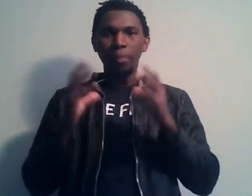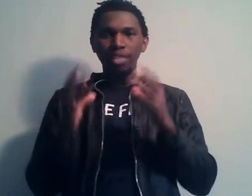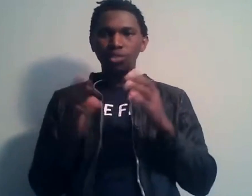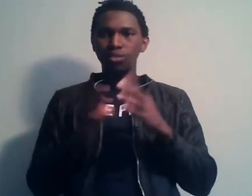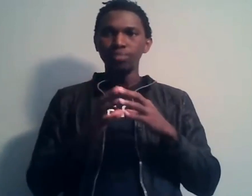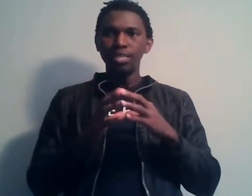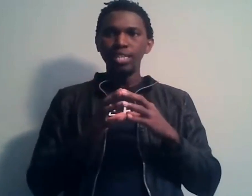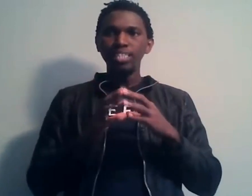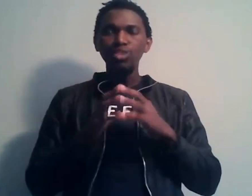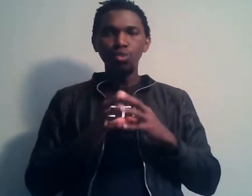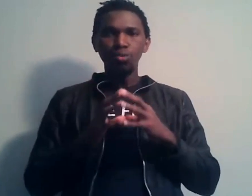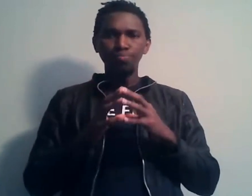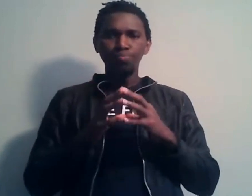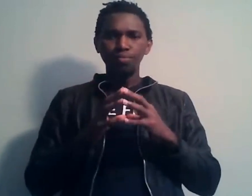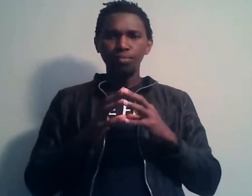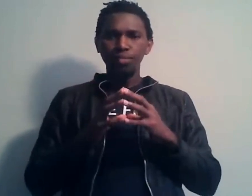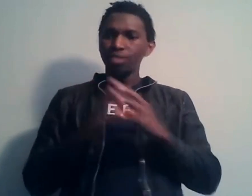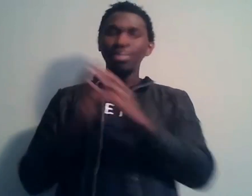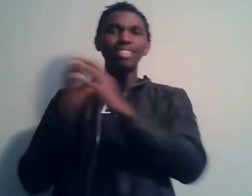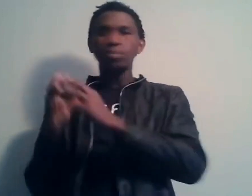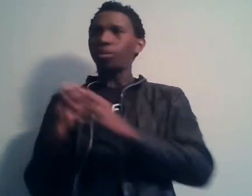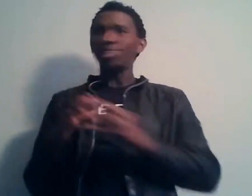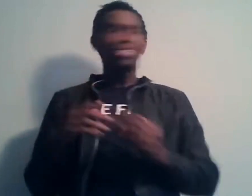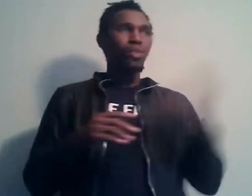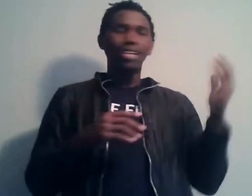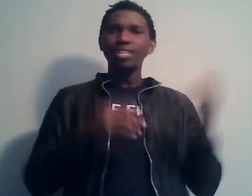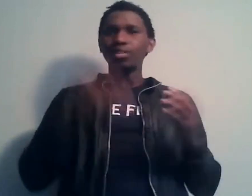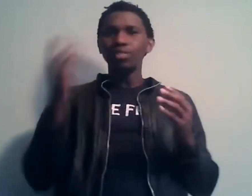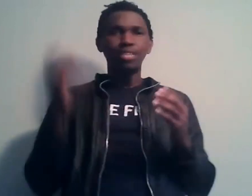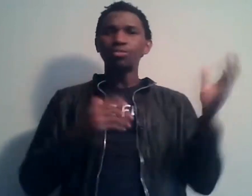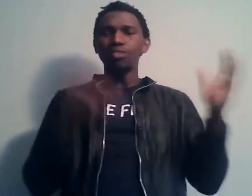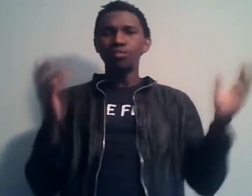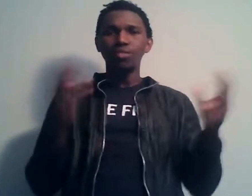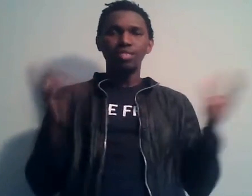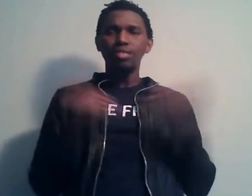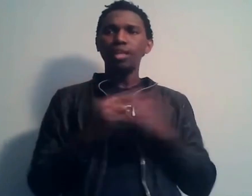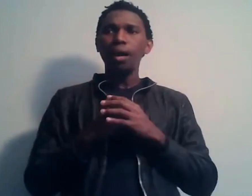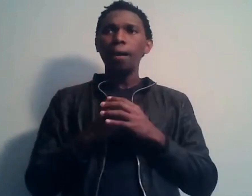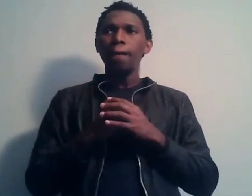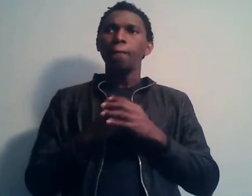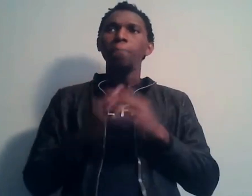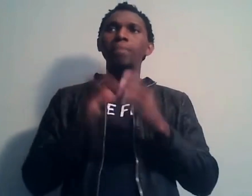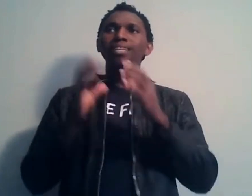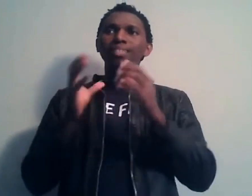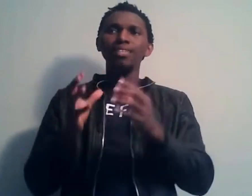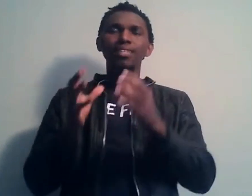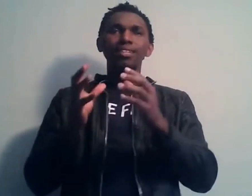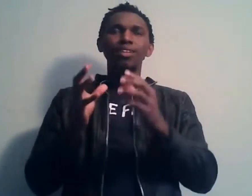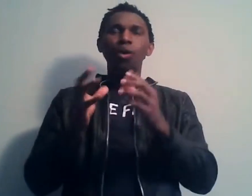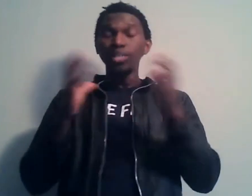personnes qui sont dans la diaspora, c'est-dire au Canada, aux États-Unis, en France, etc. Mais qui ont des